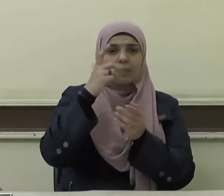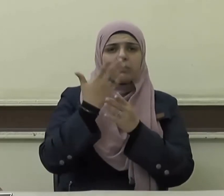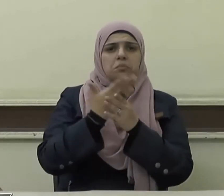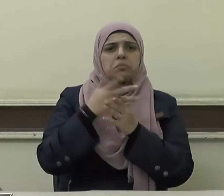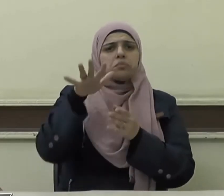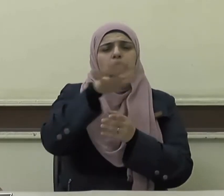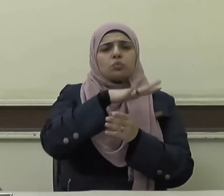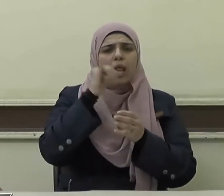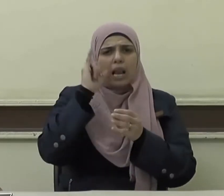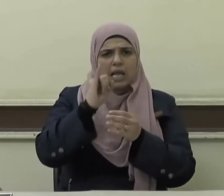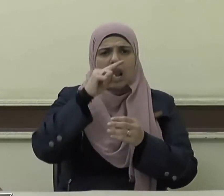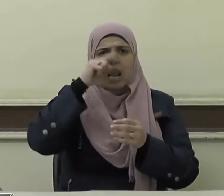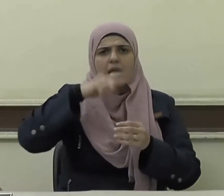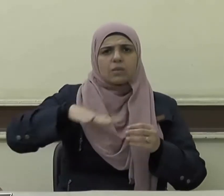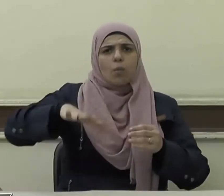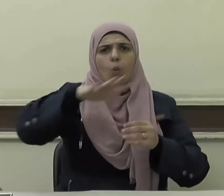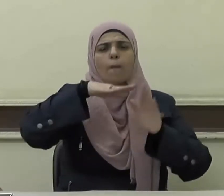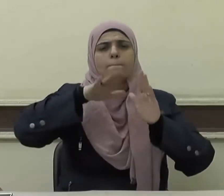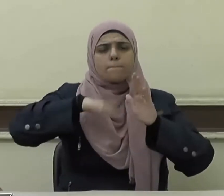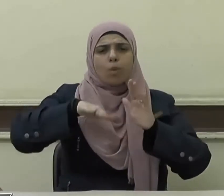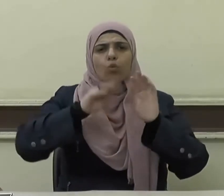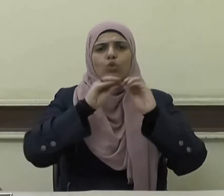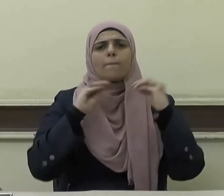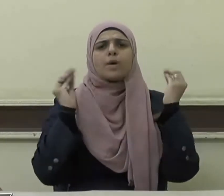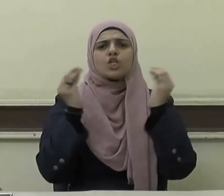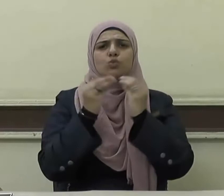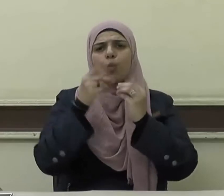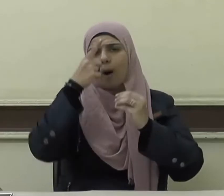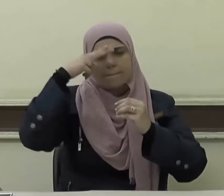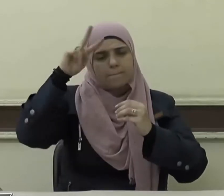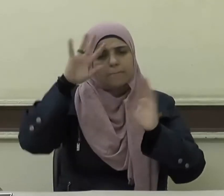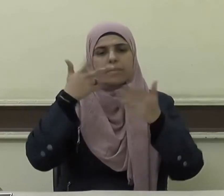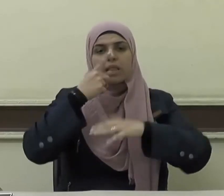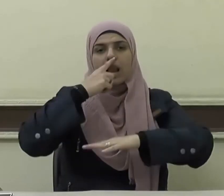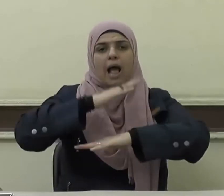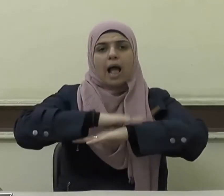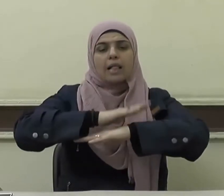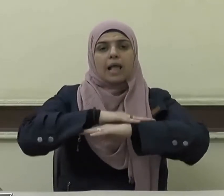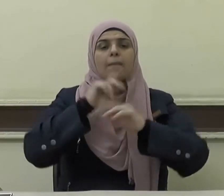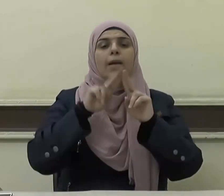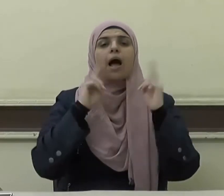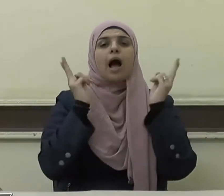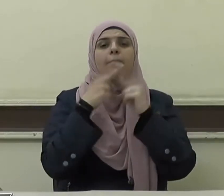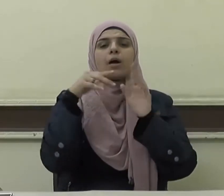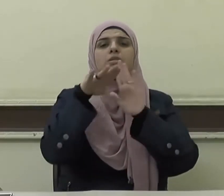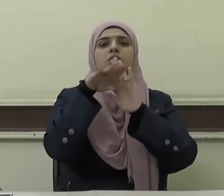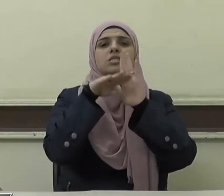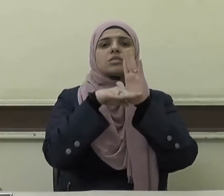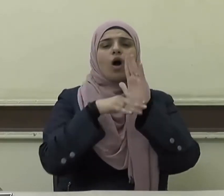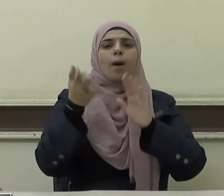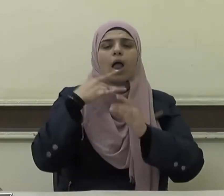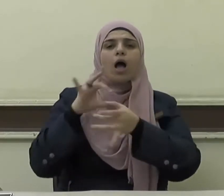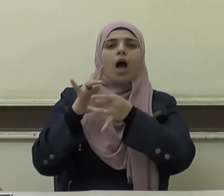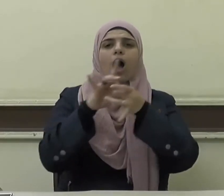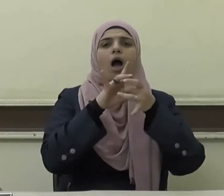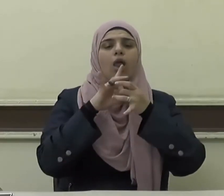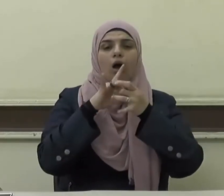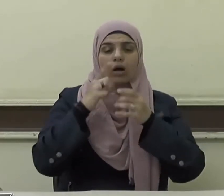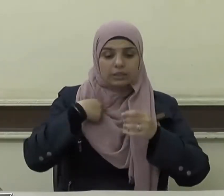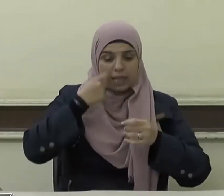أرسى مجموعة من الآداب العامة التي تنظم علاقة الإنسان